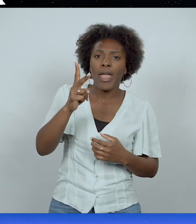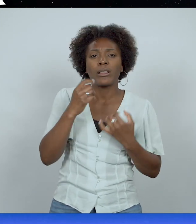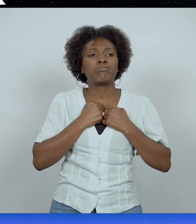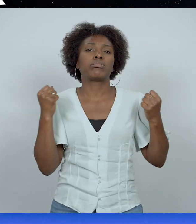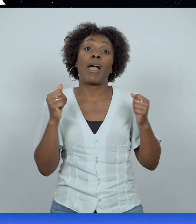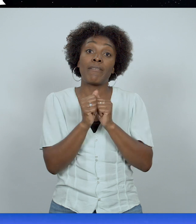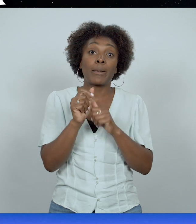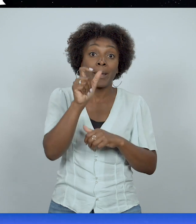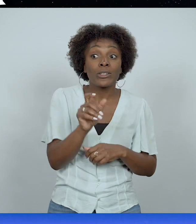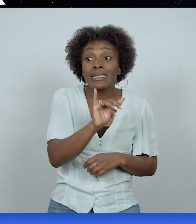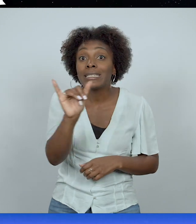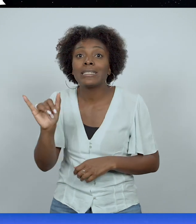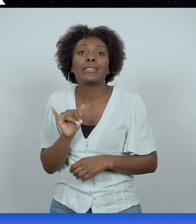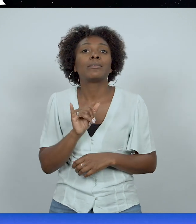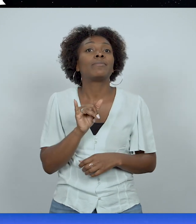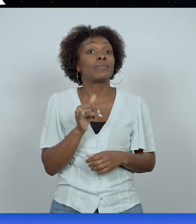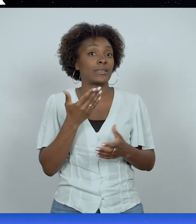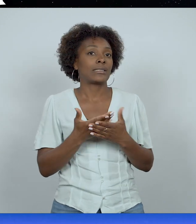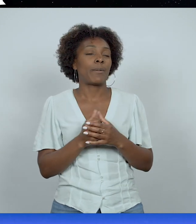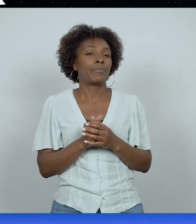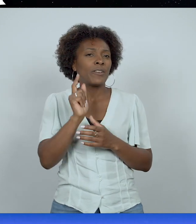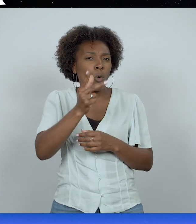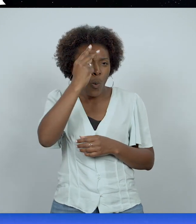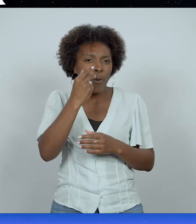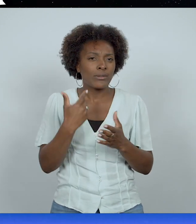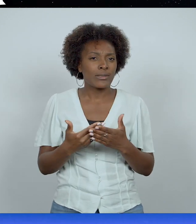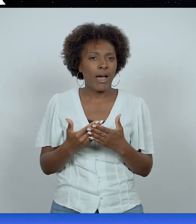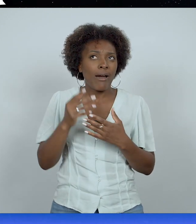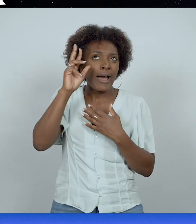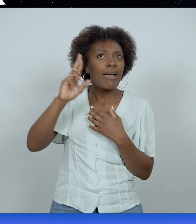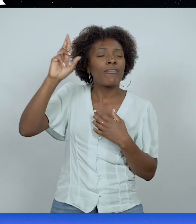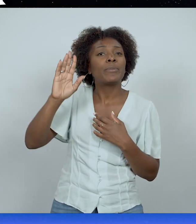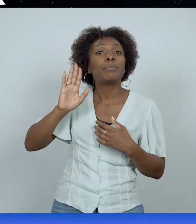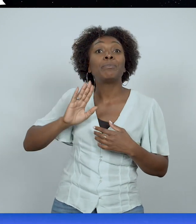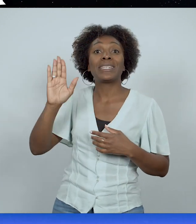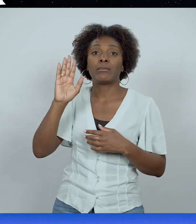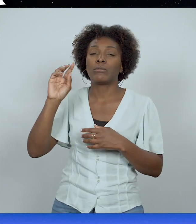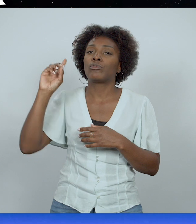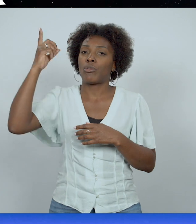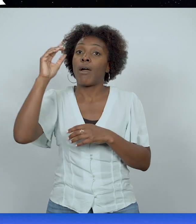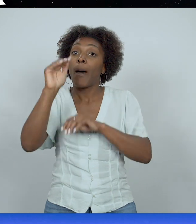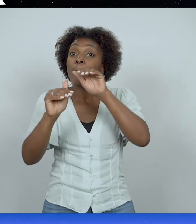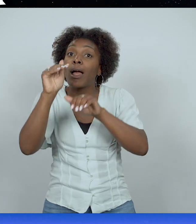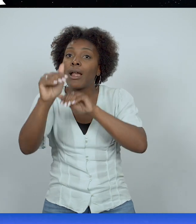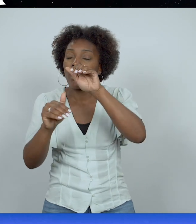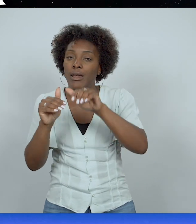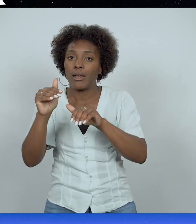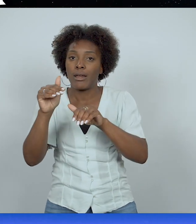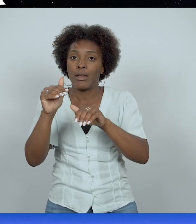transparent et vrai. Donc, comprenons une chose, ce genre de rêve, c'est une invitation de la part de Dieu à être